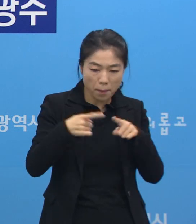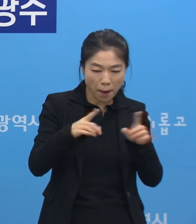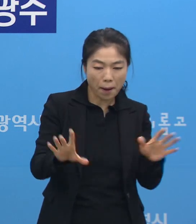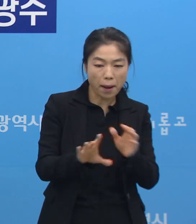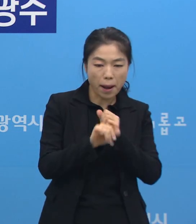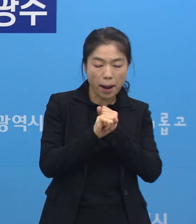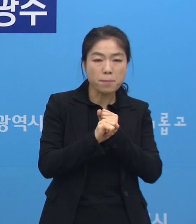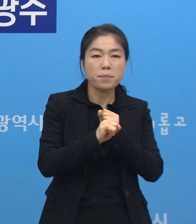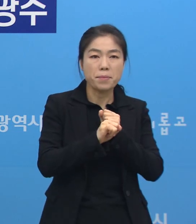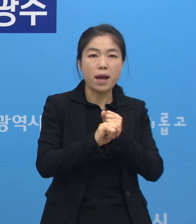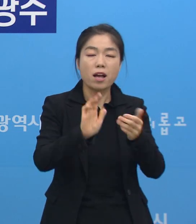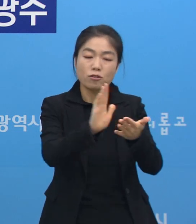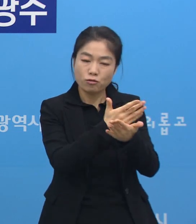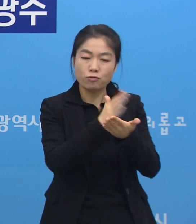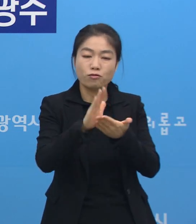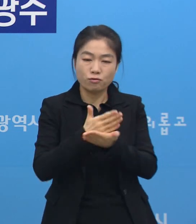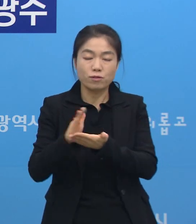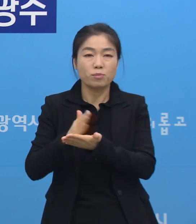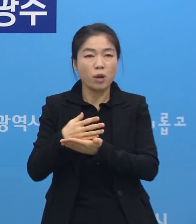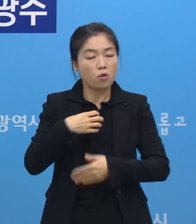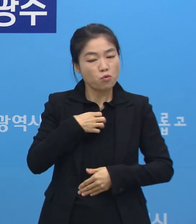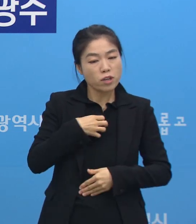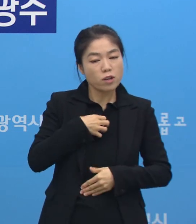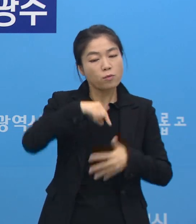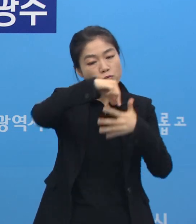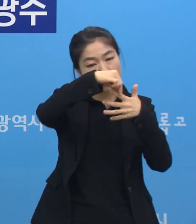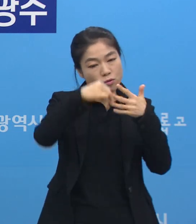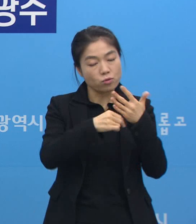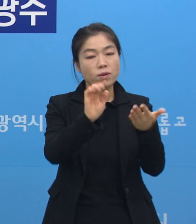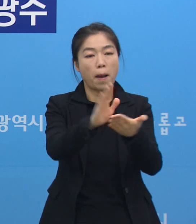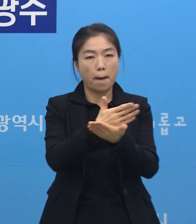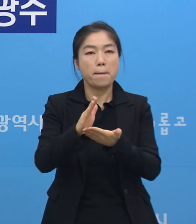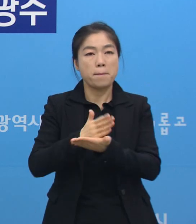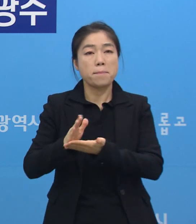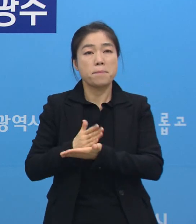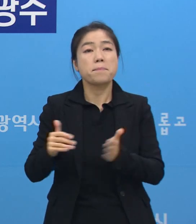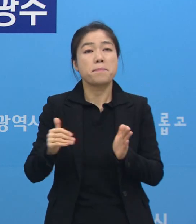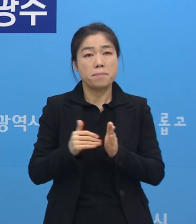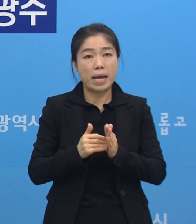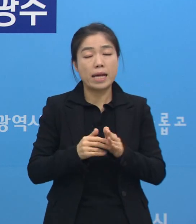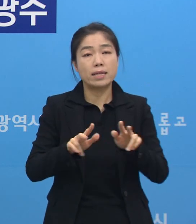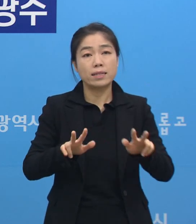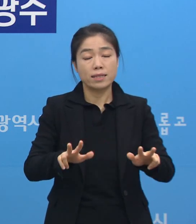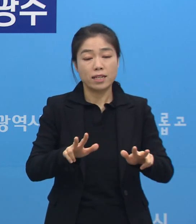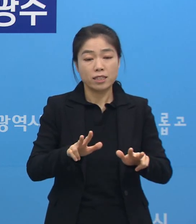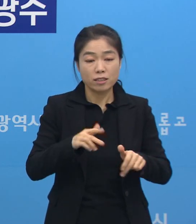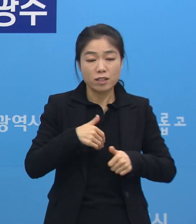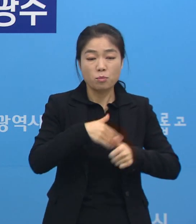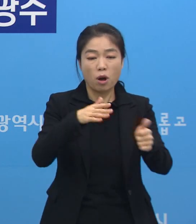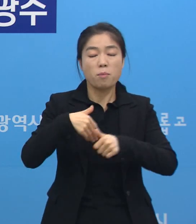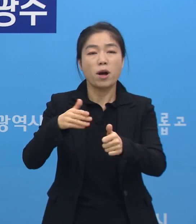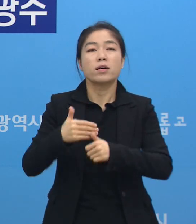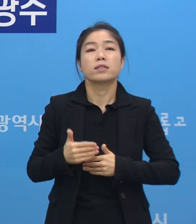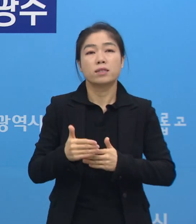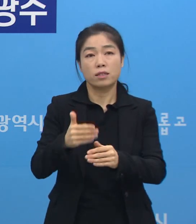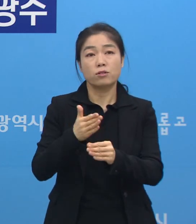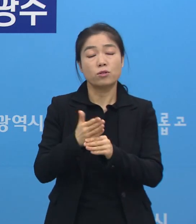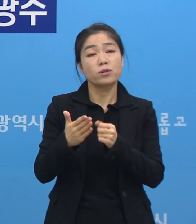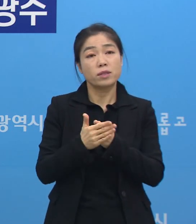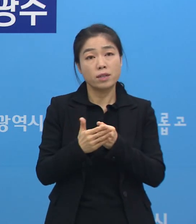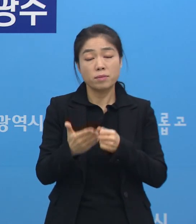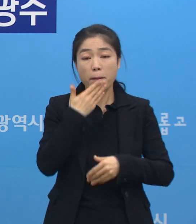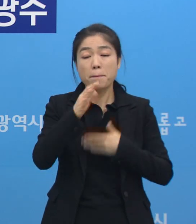지금 대략 분류는 위험도 순서 정도 분류는 했고요. 저희들이 지금 현재 후송 진행 중입니다. 그래서